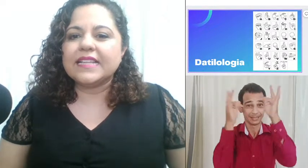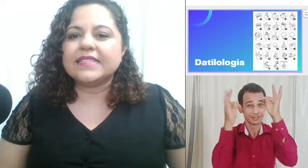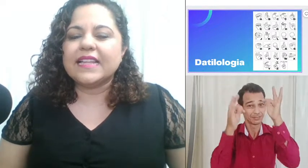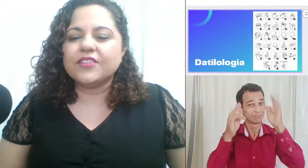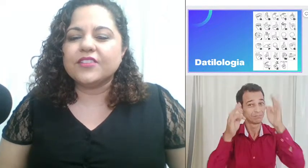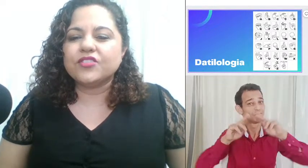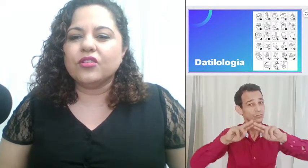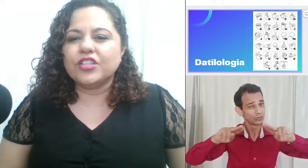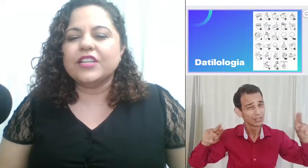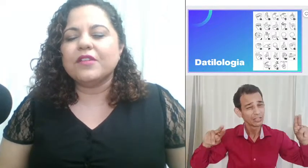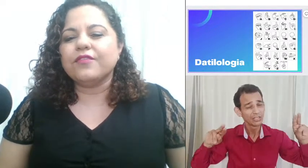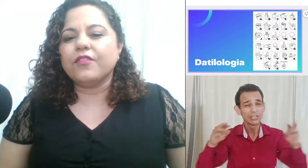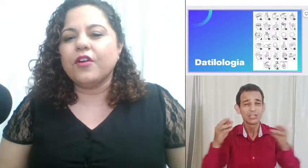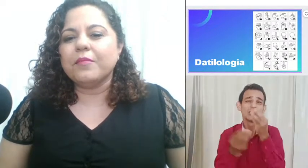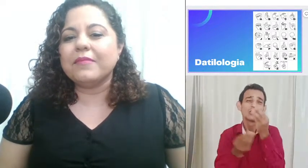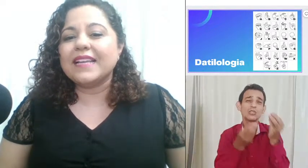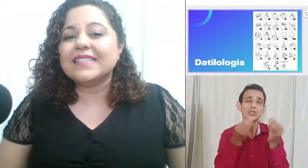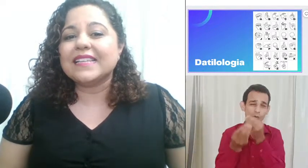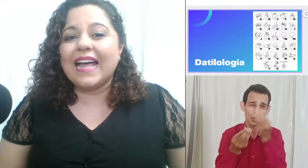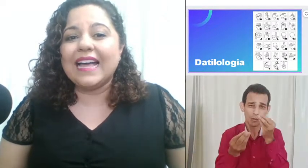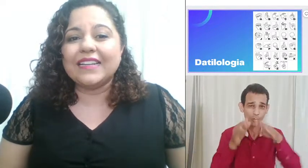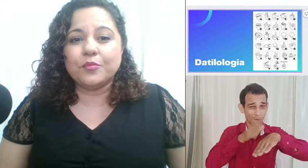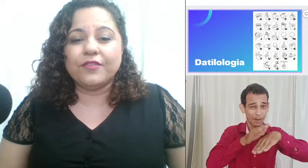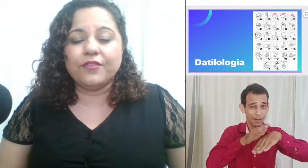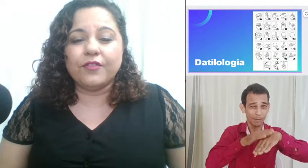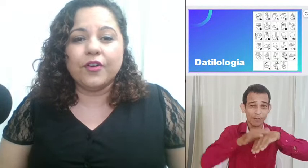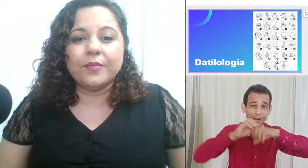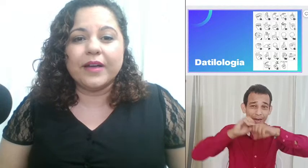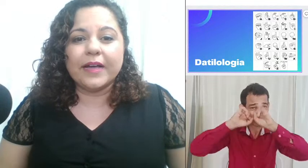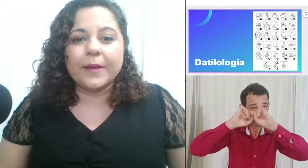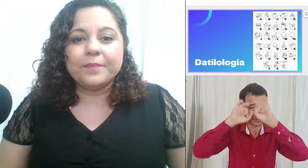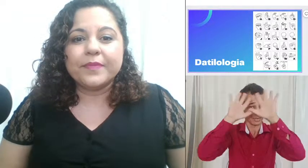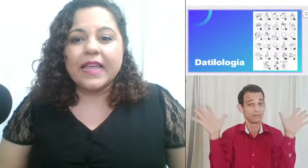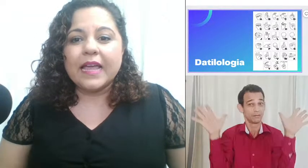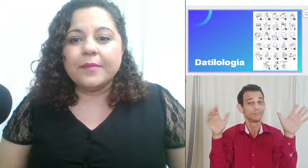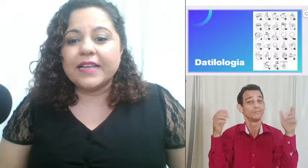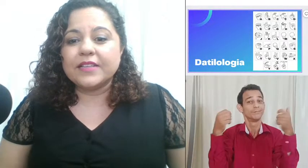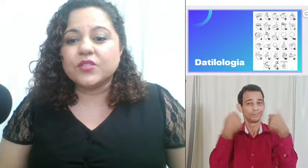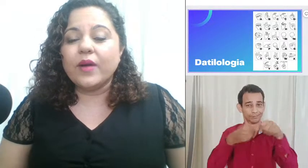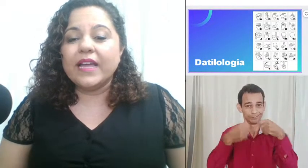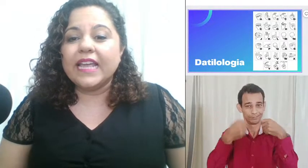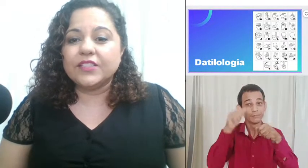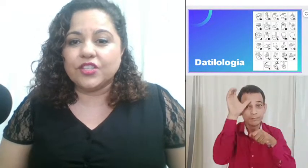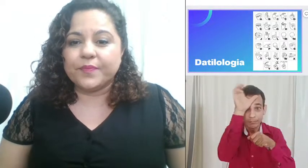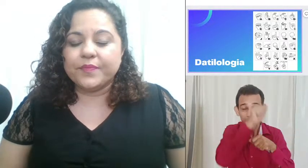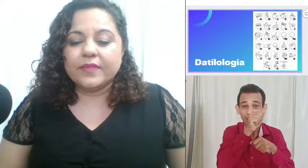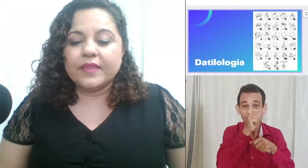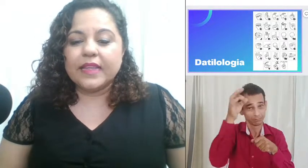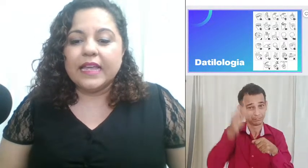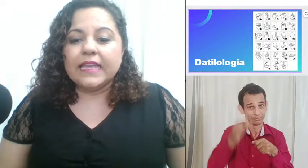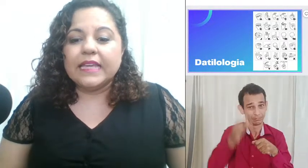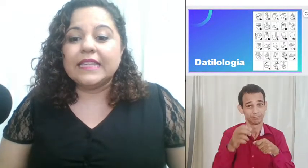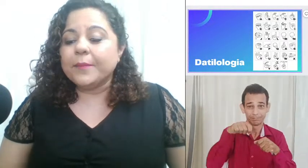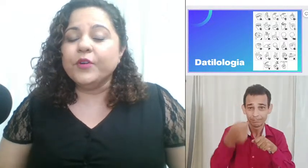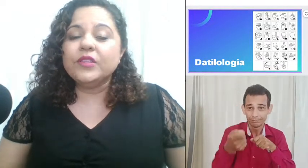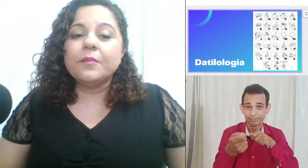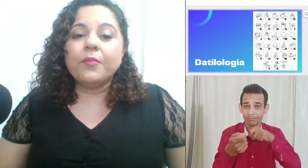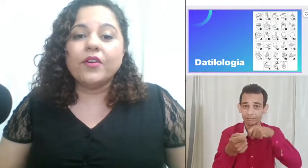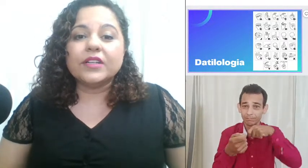datilologia de uma forma mais clara, de uma forma mais coerente. E também é muito importante